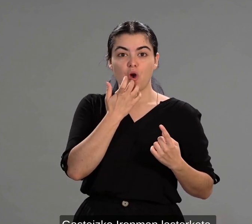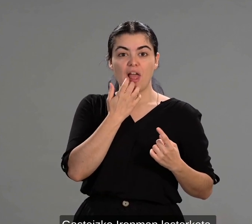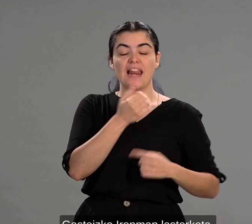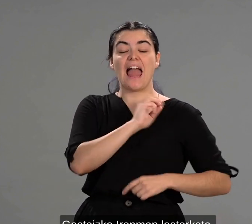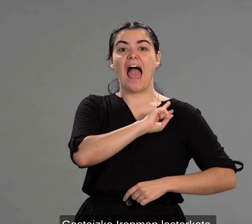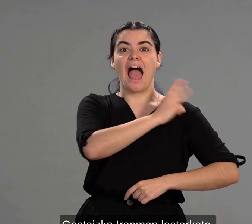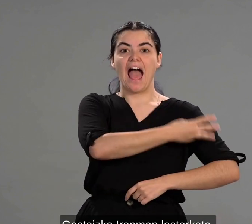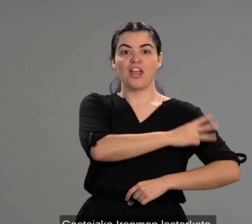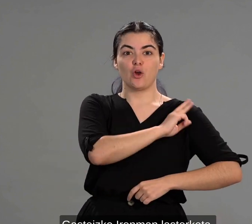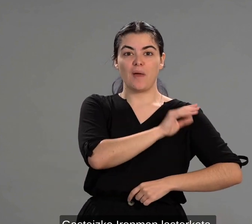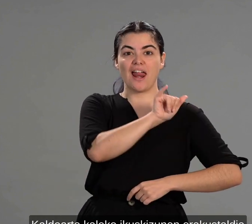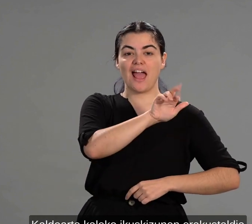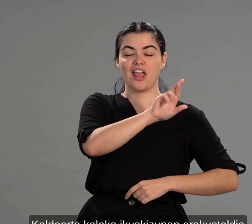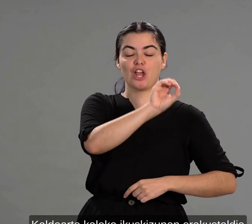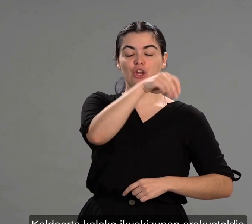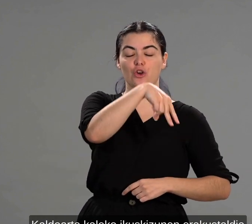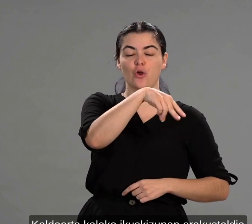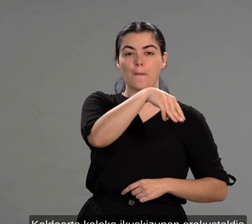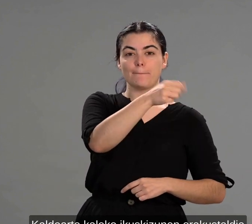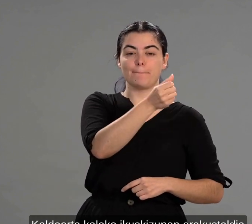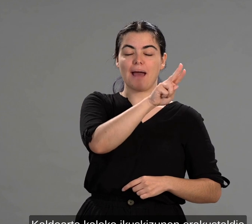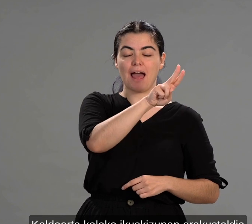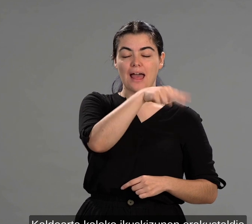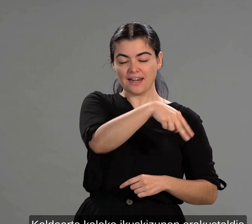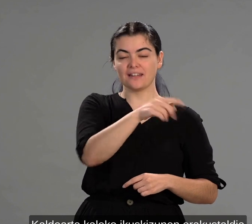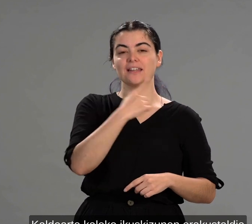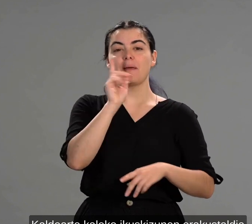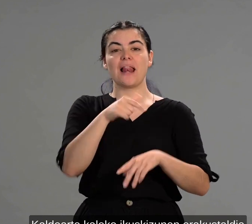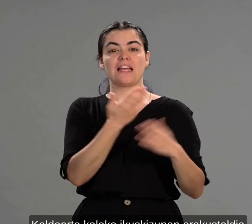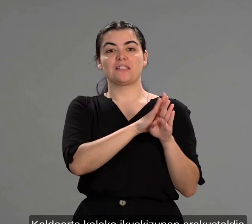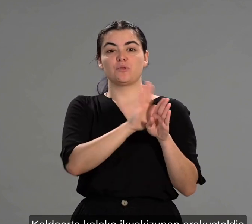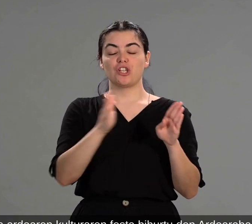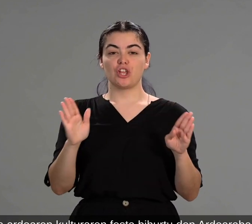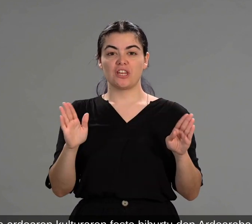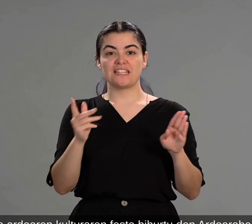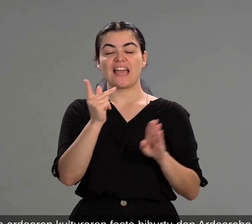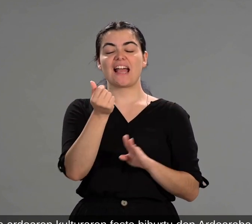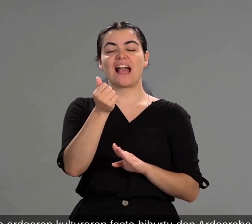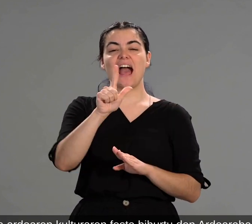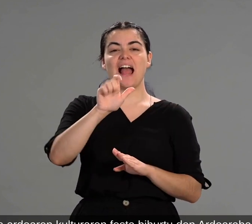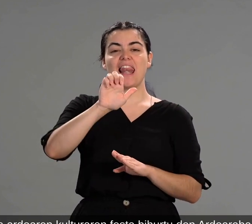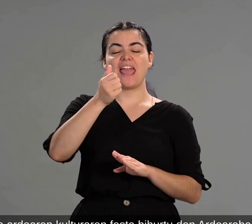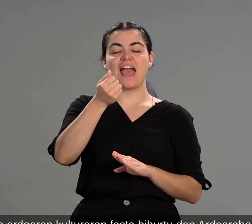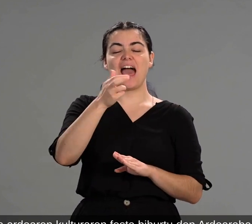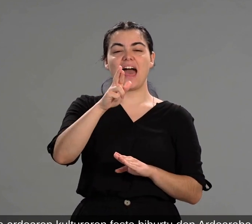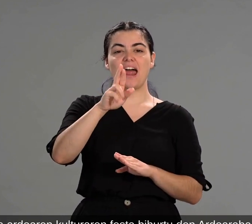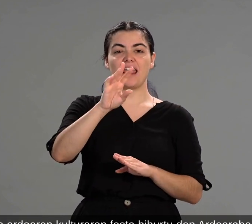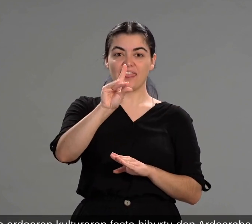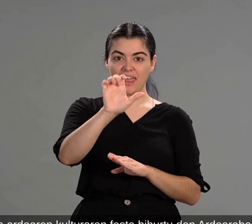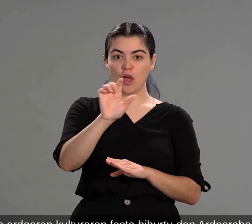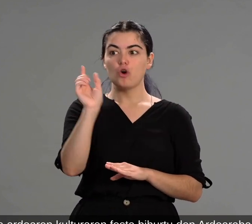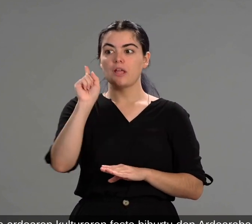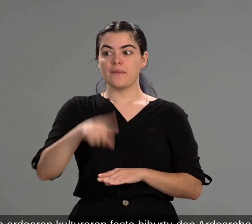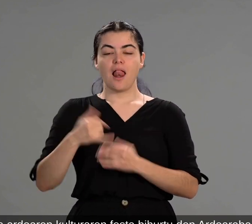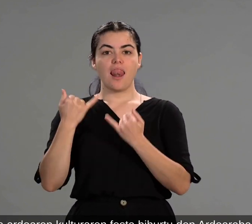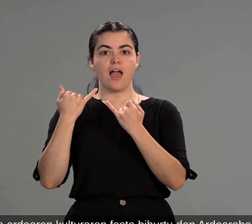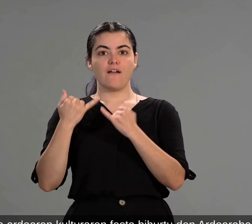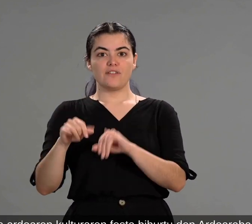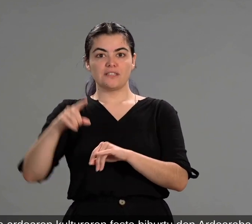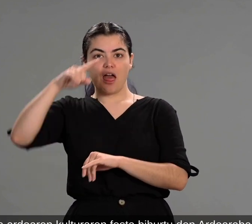aironman lasterketa, kalde arte kaleko ikuskizunen erakustaldia, eta ardoaren kulturaren festa bihurtu den ardoaraba azoka.